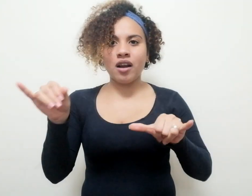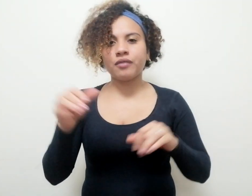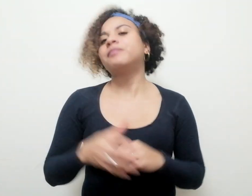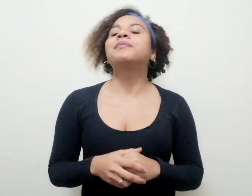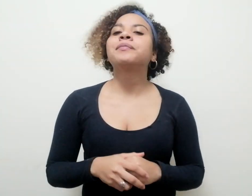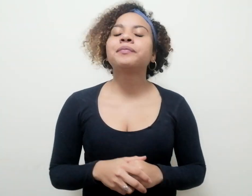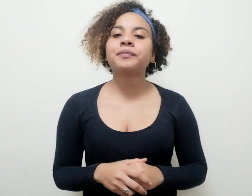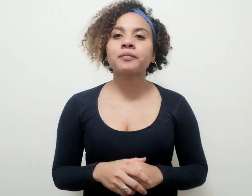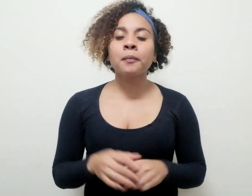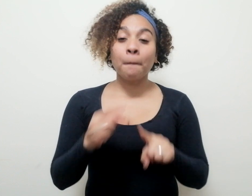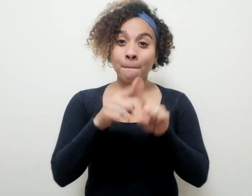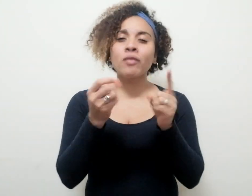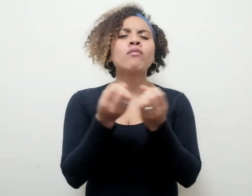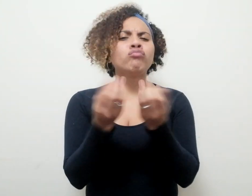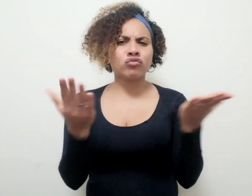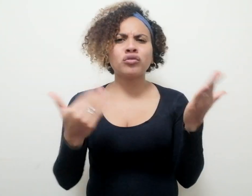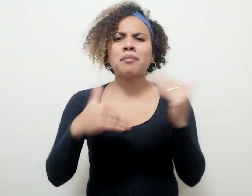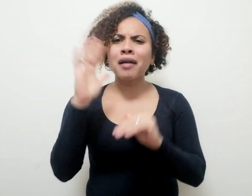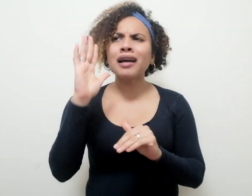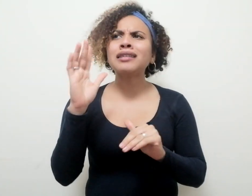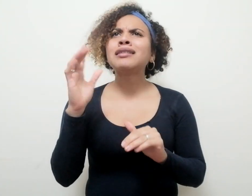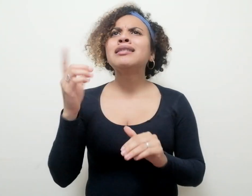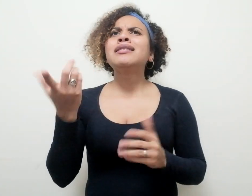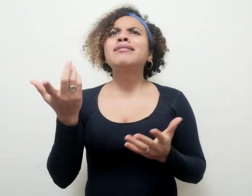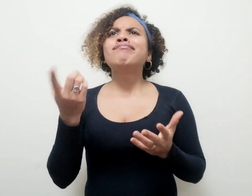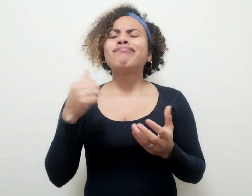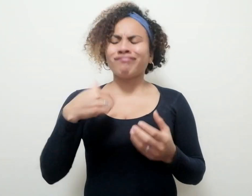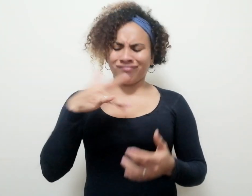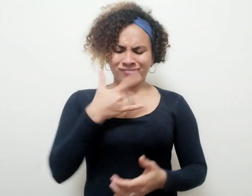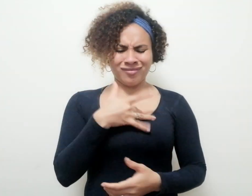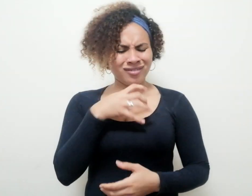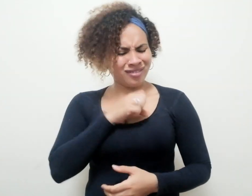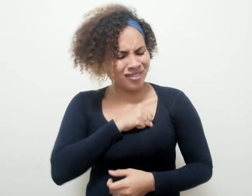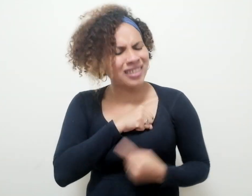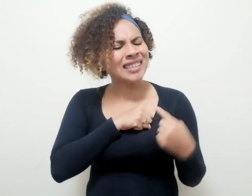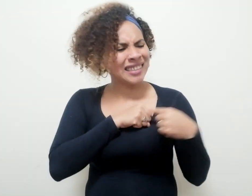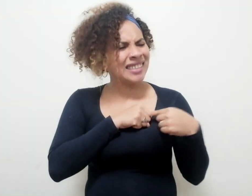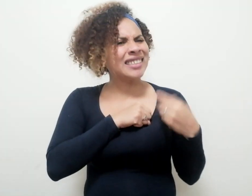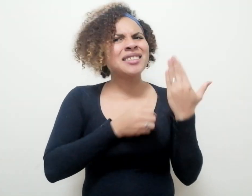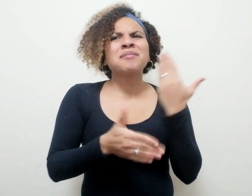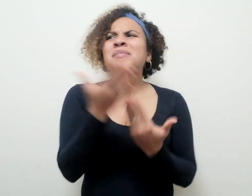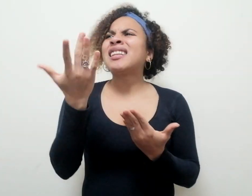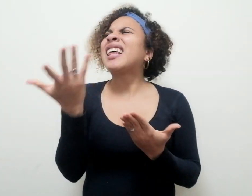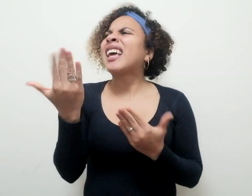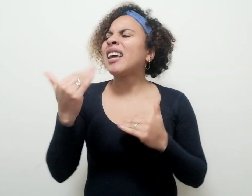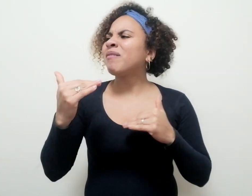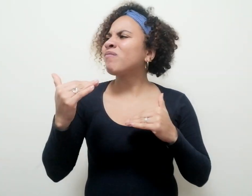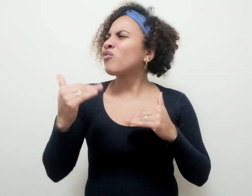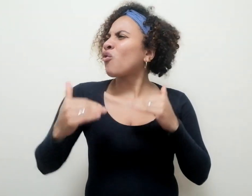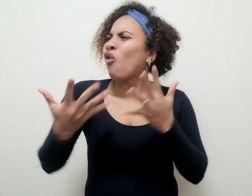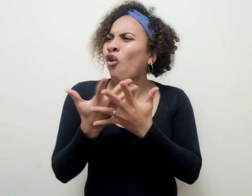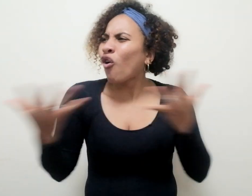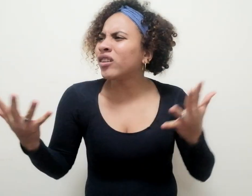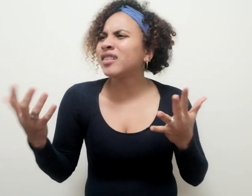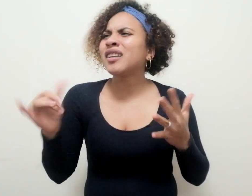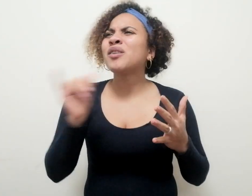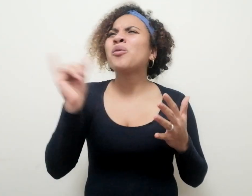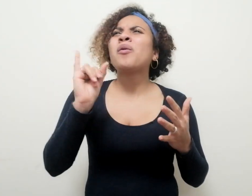C. hay mucho más que disonancias que parten de las entonaciones, la vigencia de ciertos